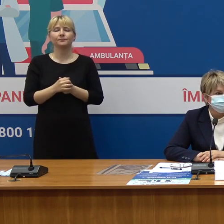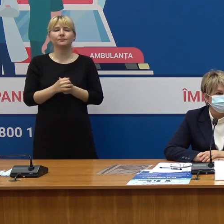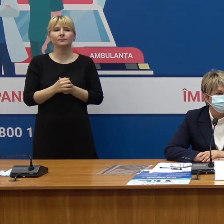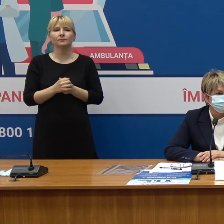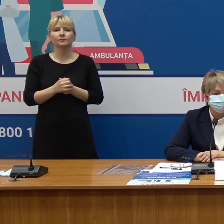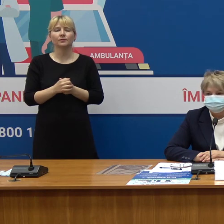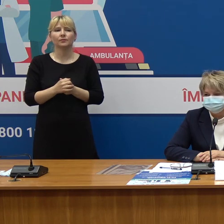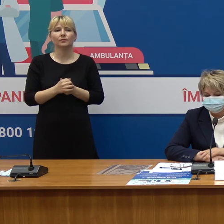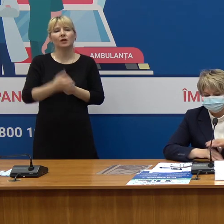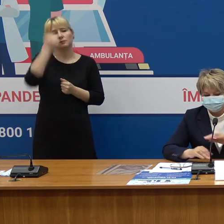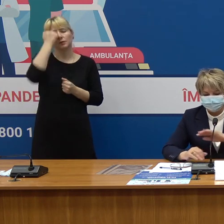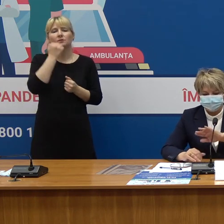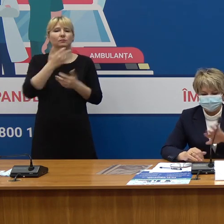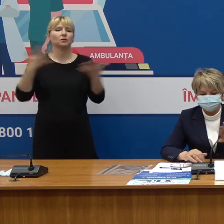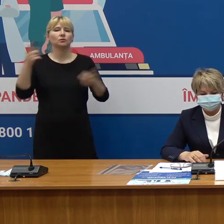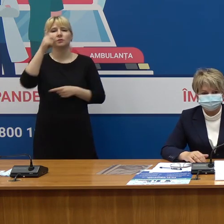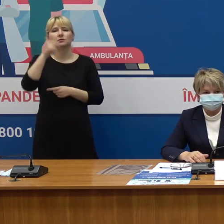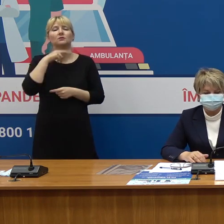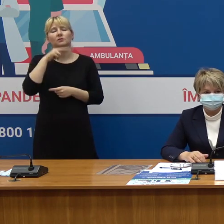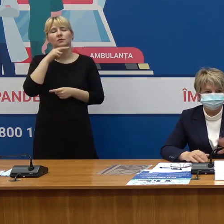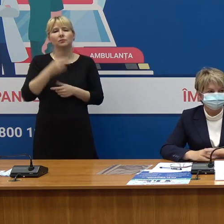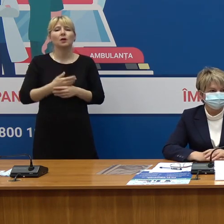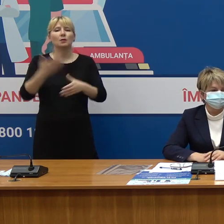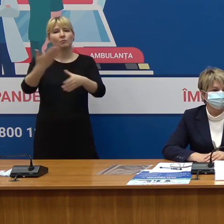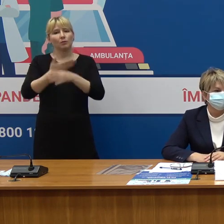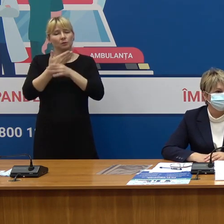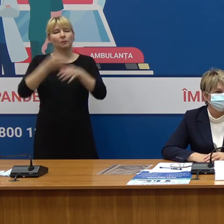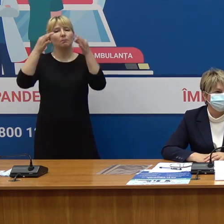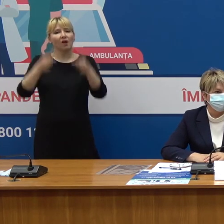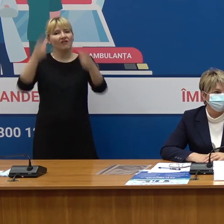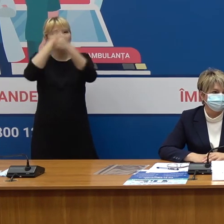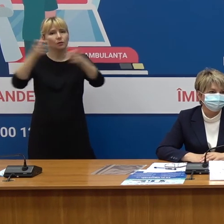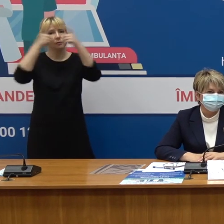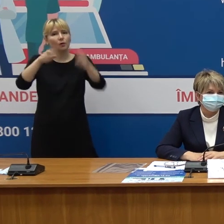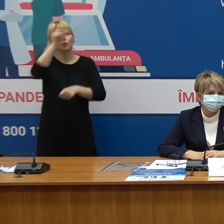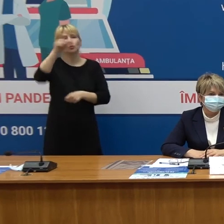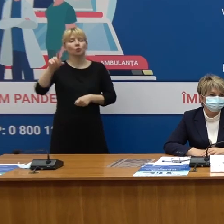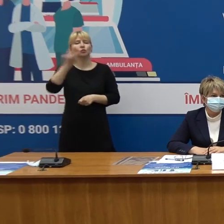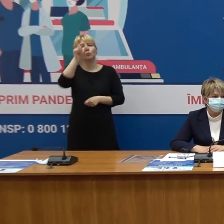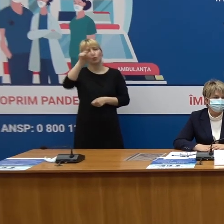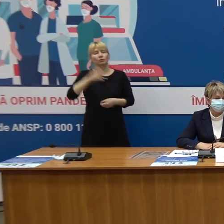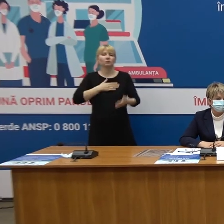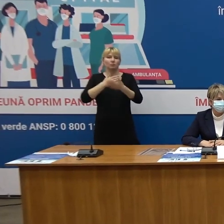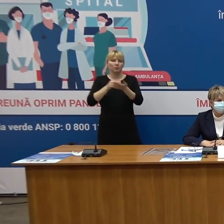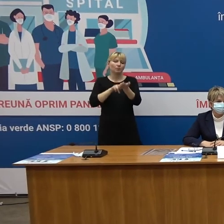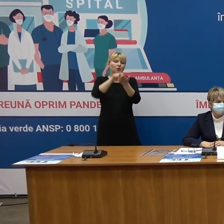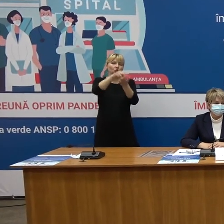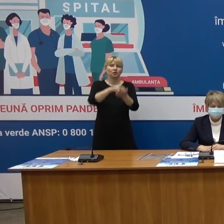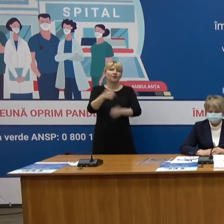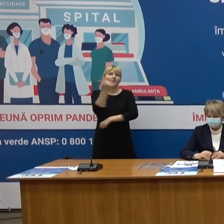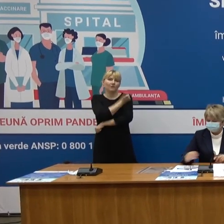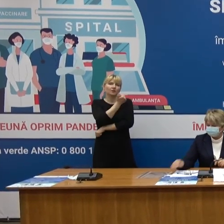Vă mulțumim frumos pentru participare Vă îndemnăm să ne adotați să informăm corect populația pentru a merge la vaccinare O zi frumoasă